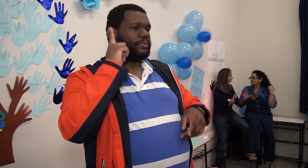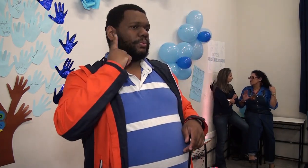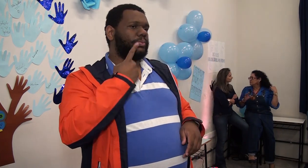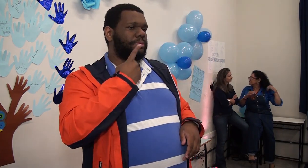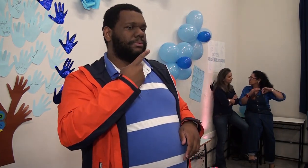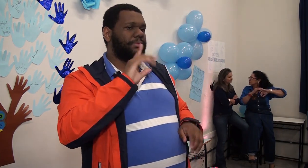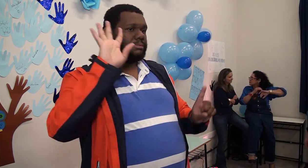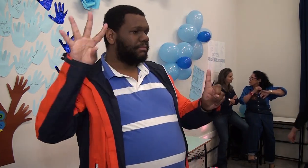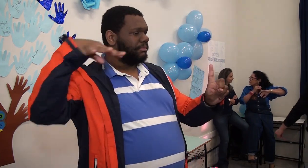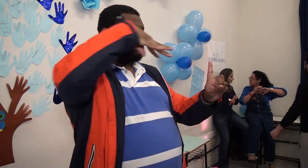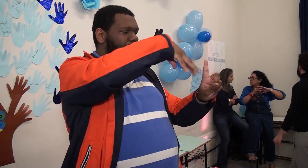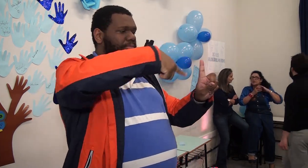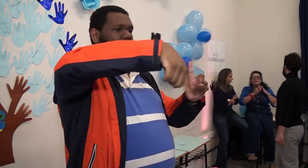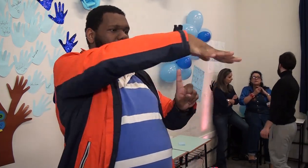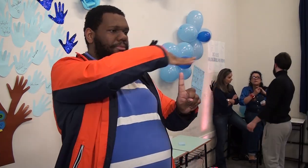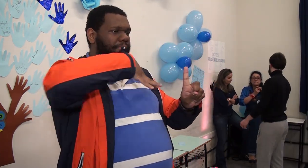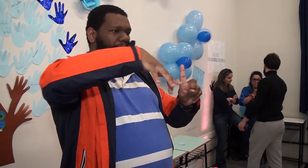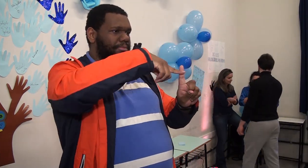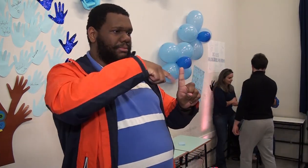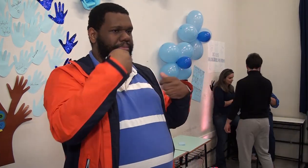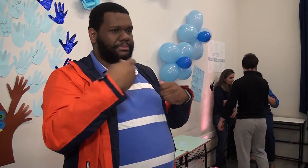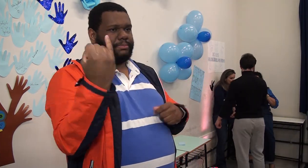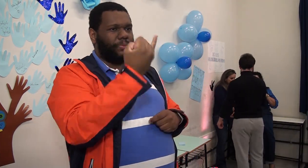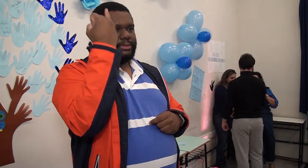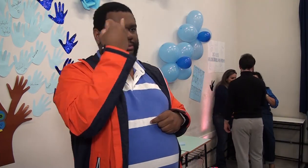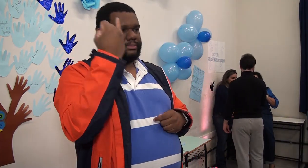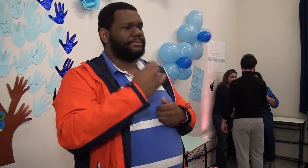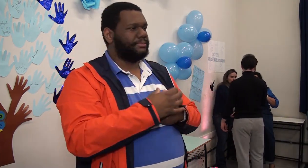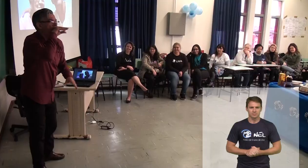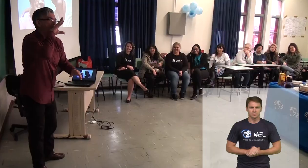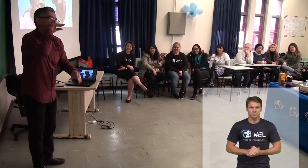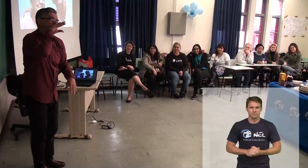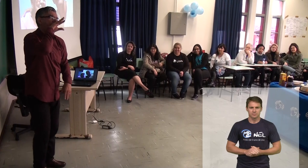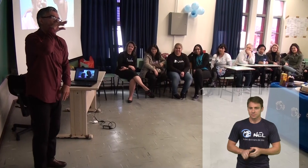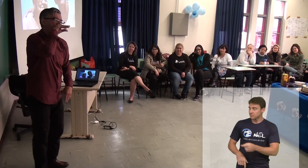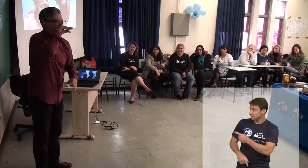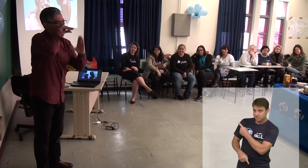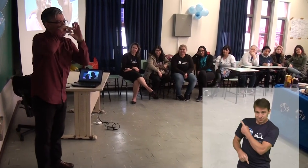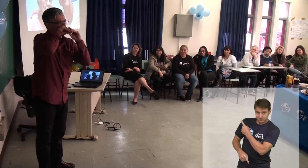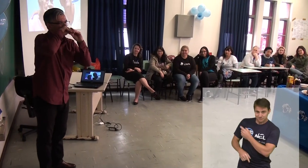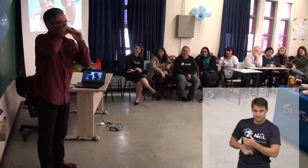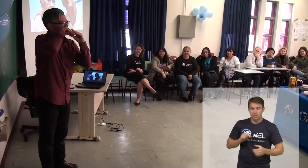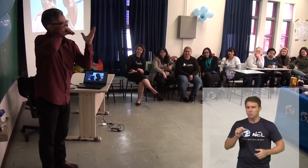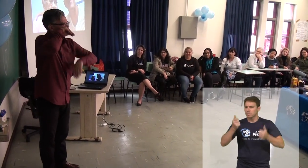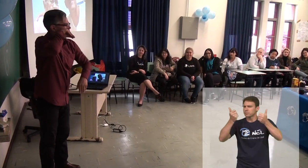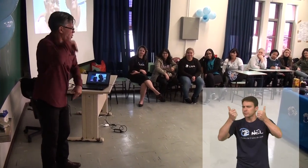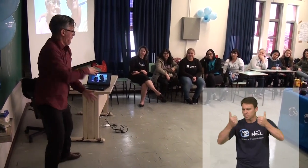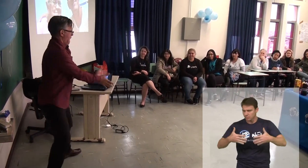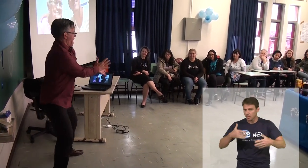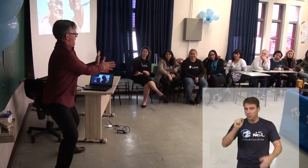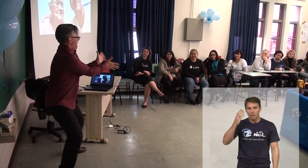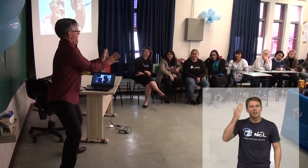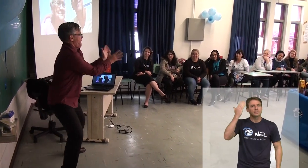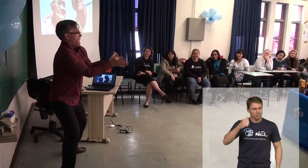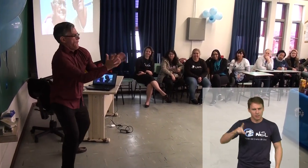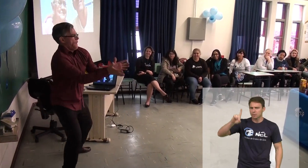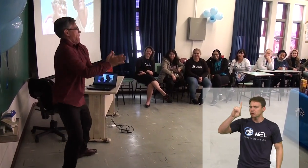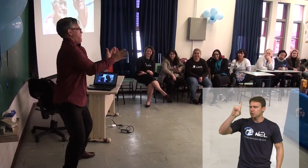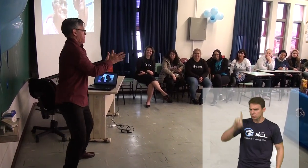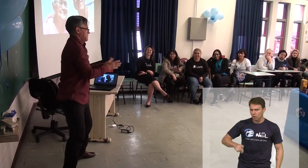para a gente. A gente não se sente não só especial, mas como valorizado. Para Salomão, não basta apenas reconhecer o direito a uma língua própria.